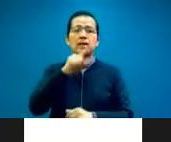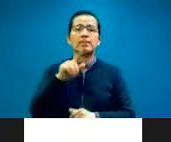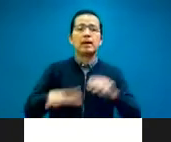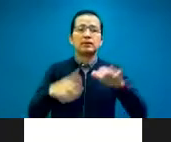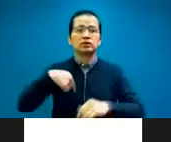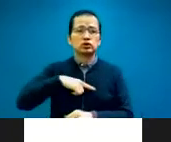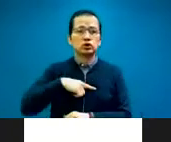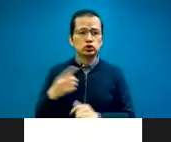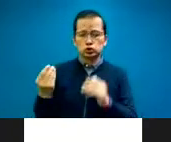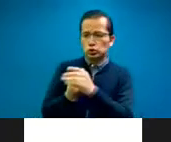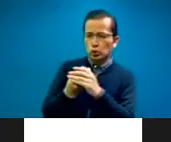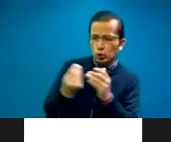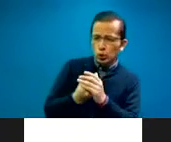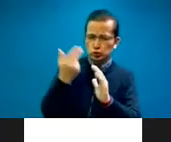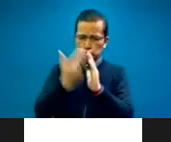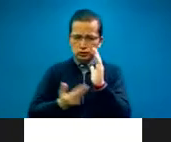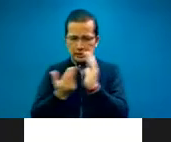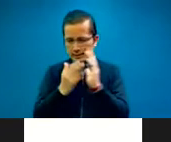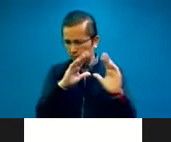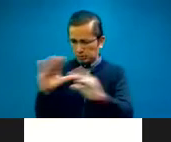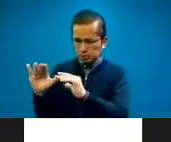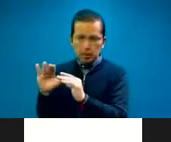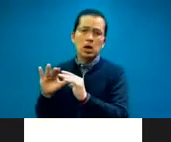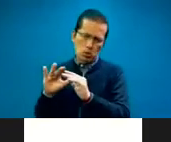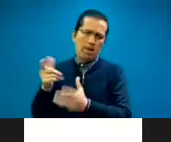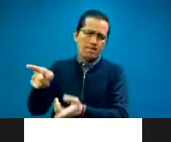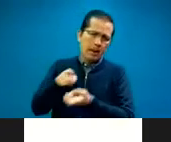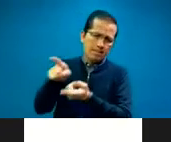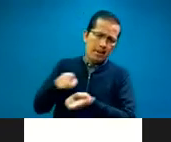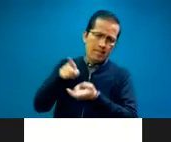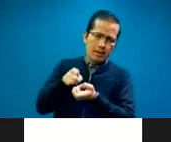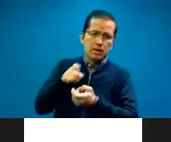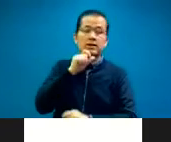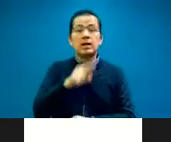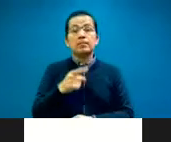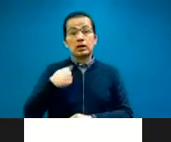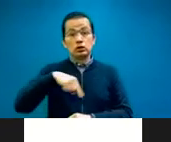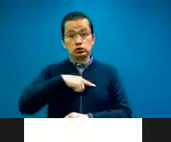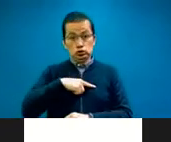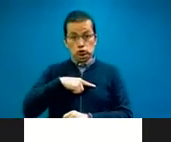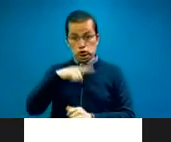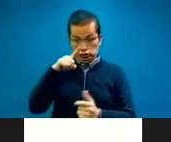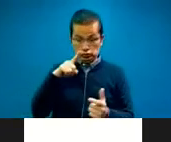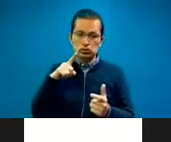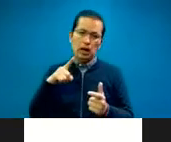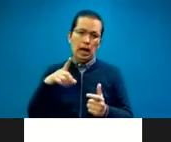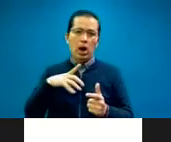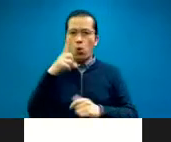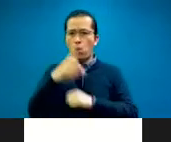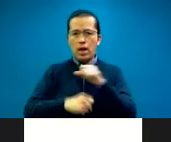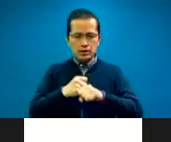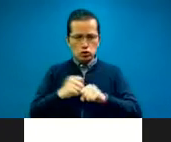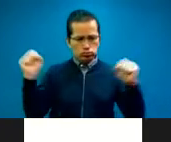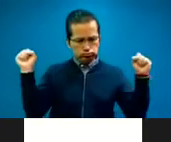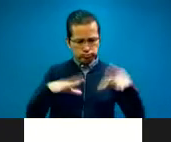entrenamientos que proporciona. Y durante la convención anual. Ahora, ¿por qué es que existe